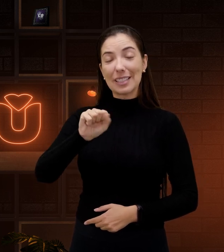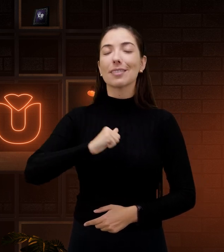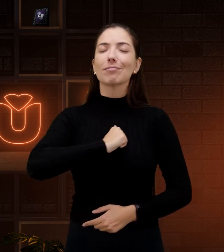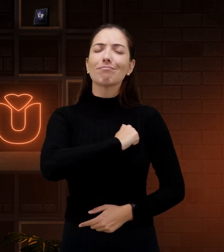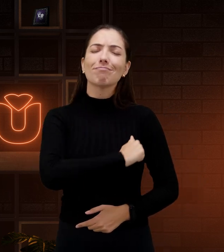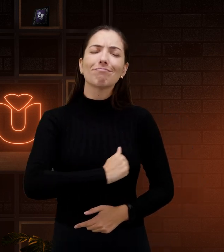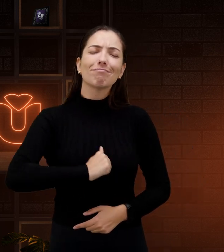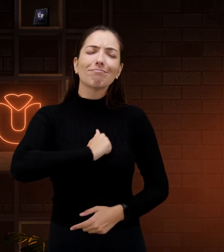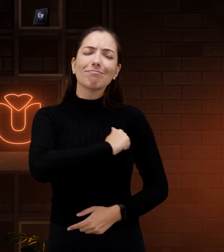Saudade.